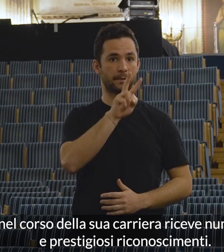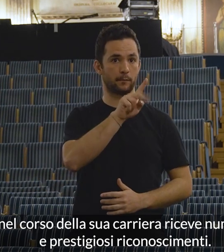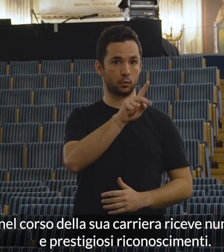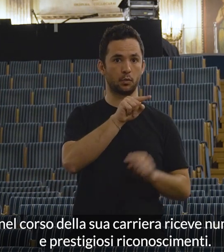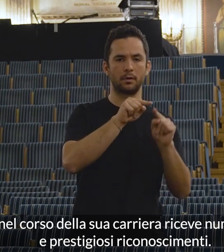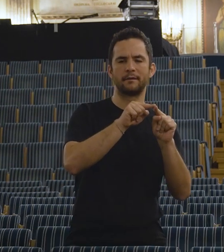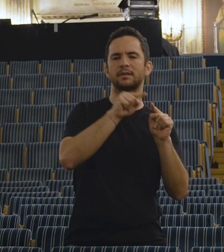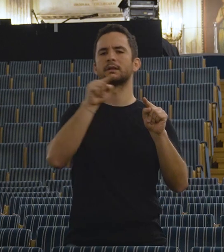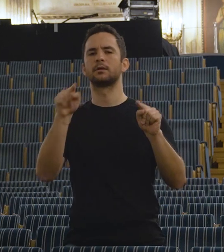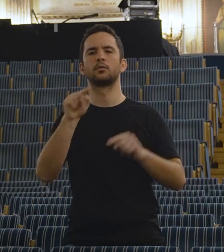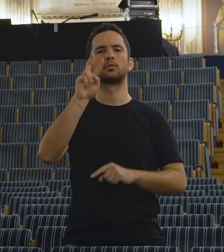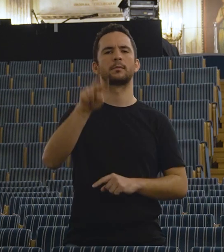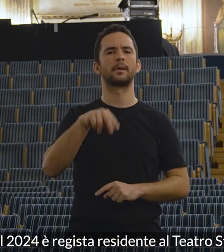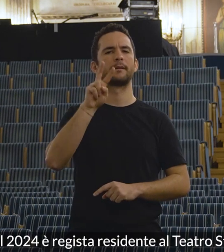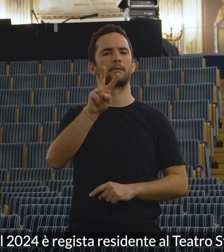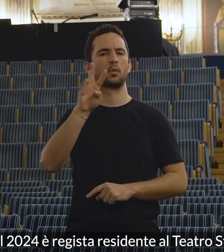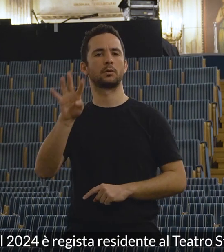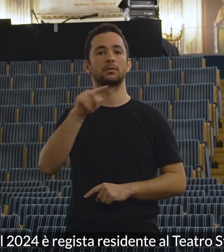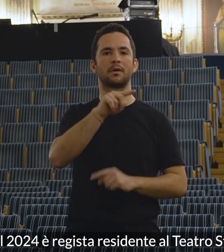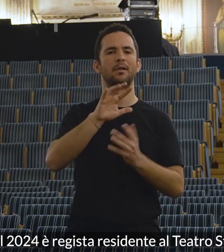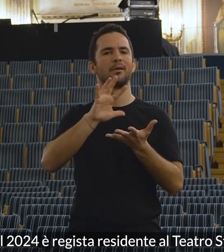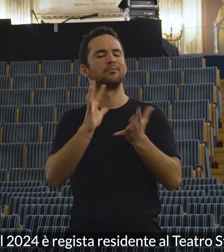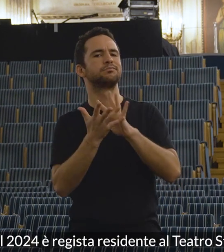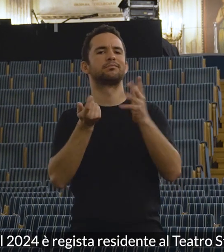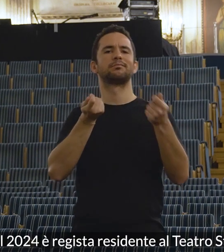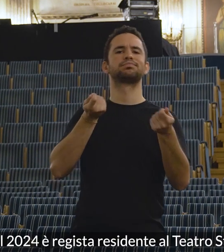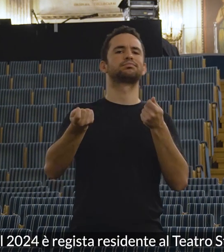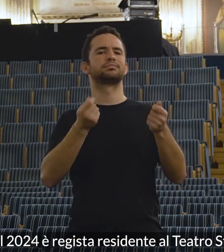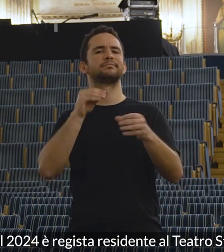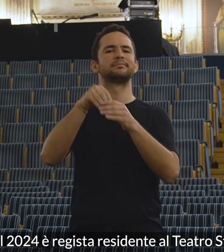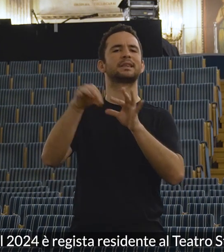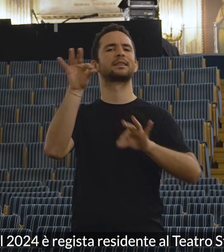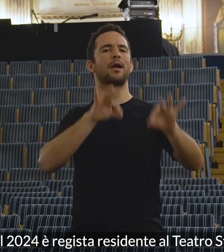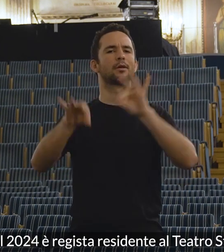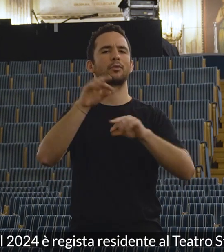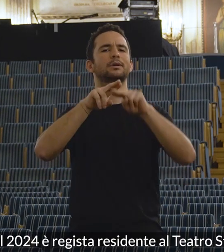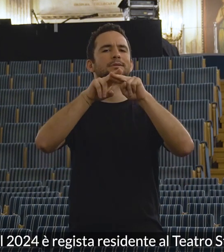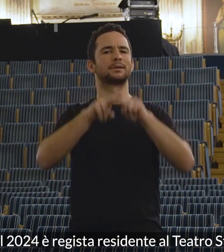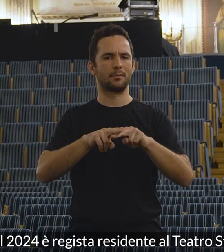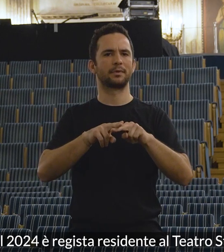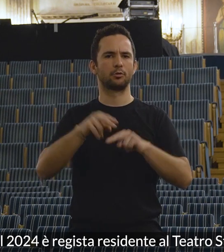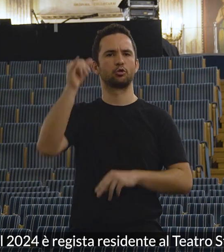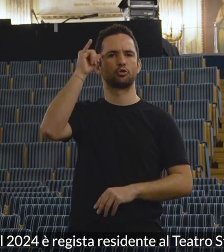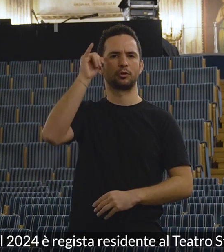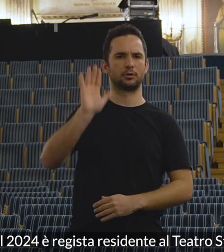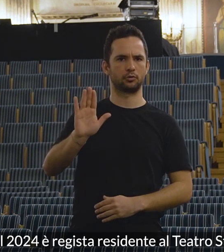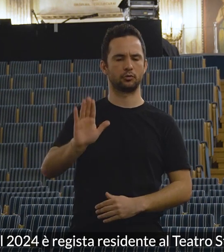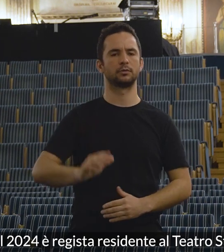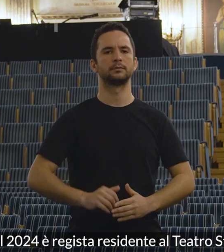riconoscimenti. Dal 2021 al 2024 è regista residente del Teatro Stabile